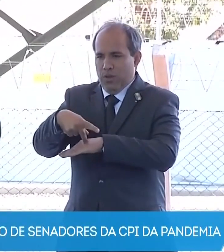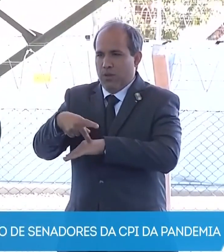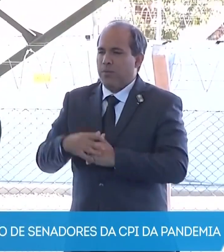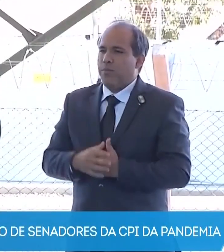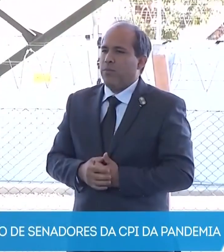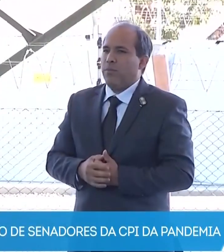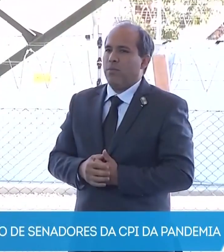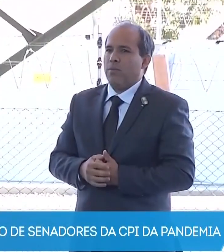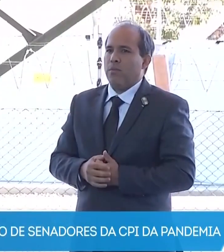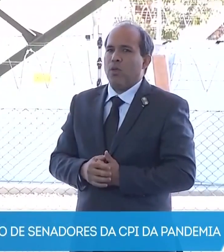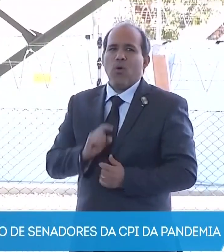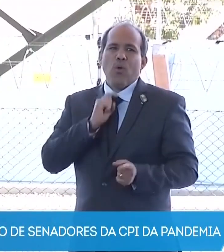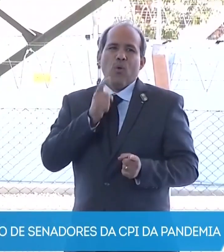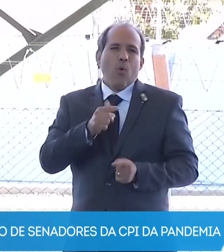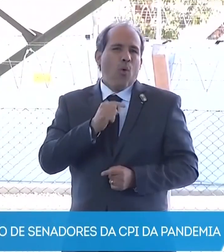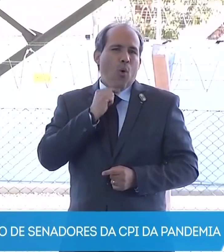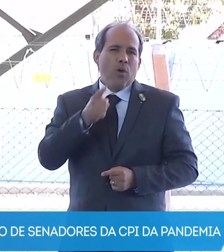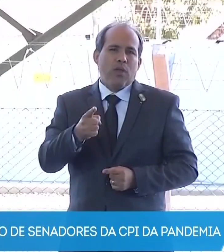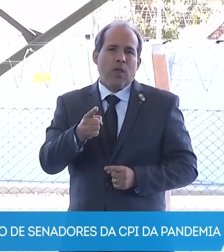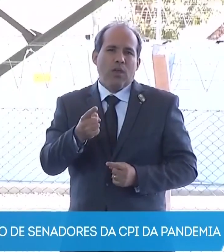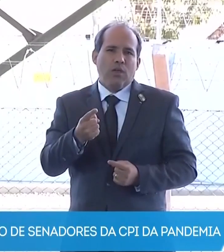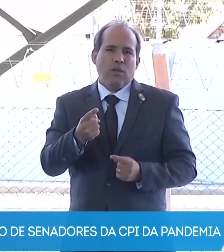Não conseguem nos atingir.